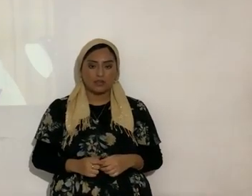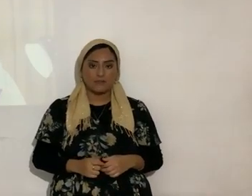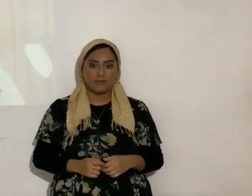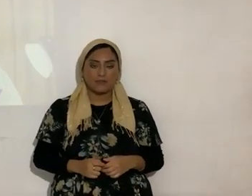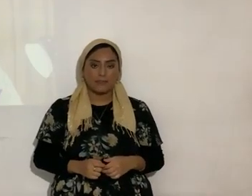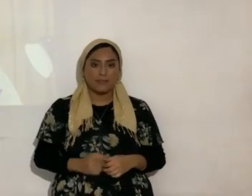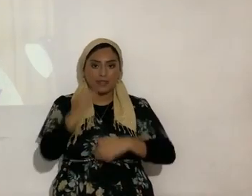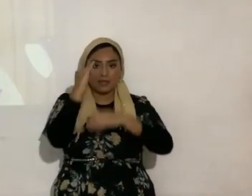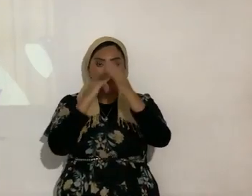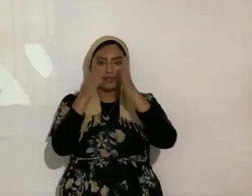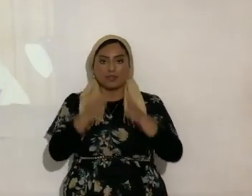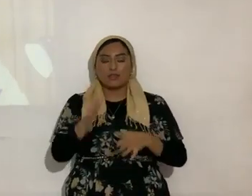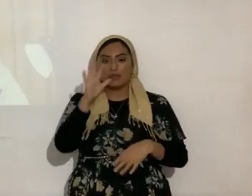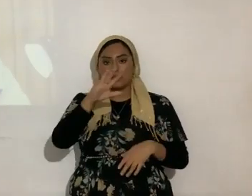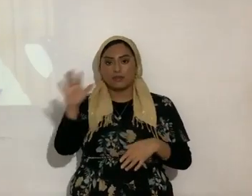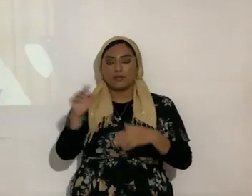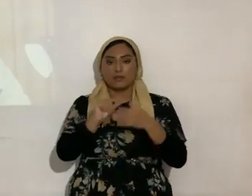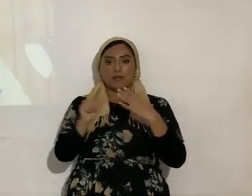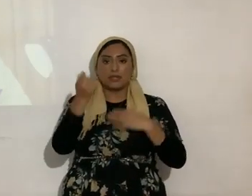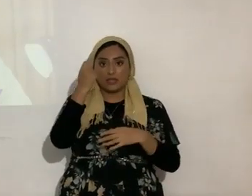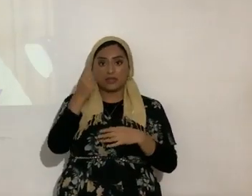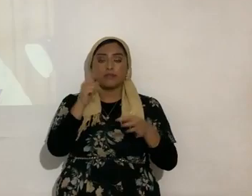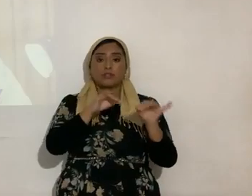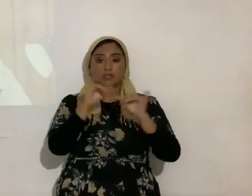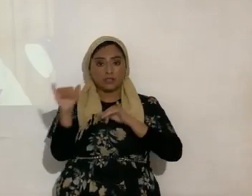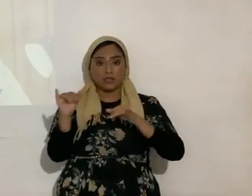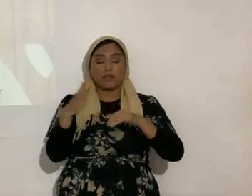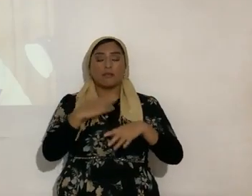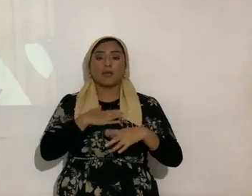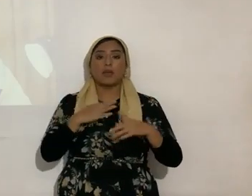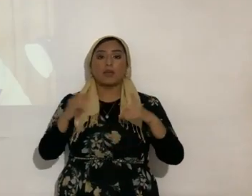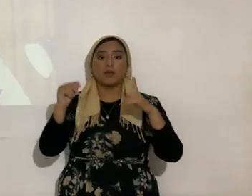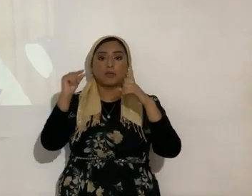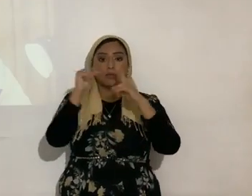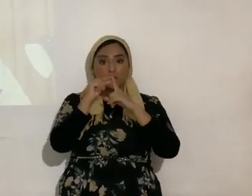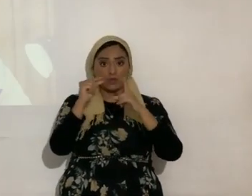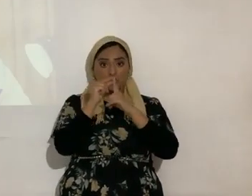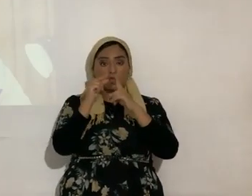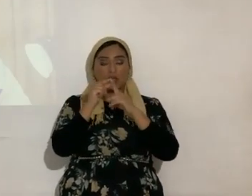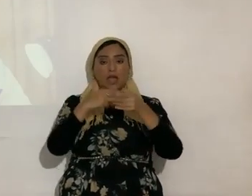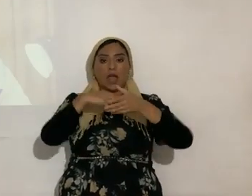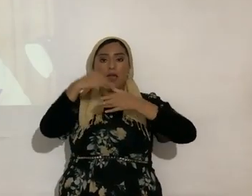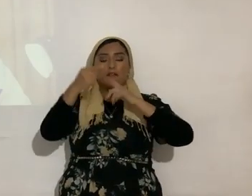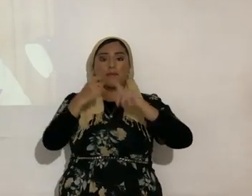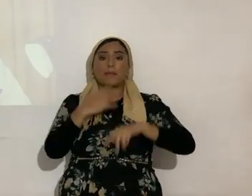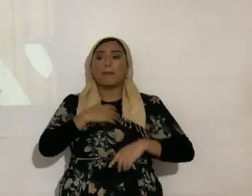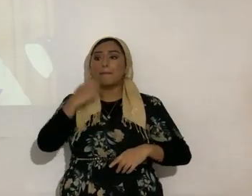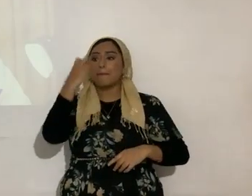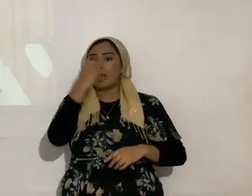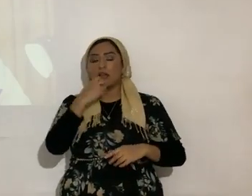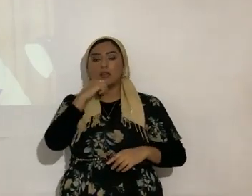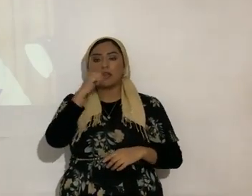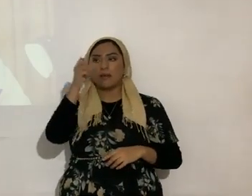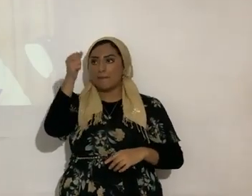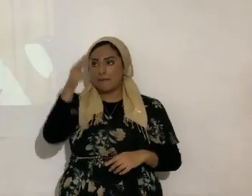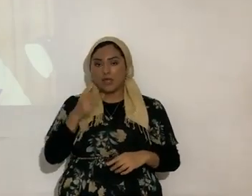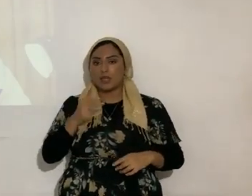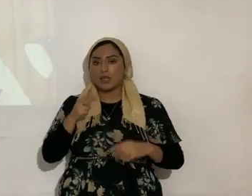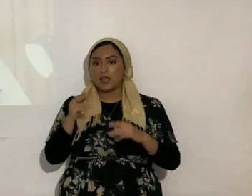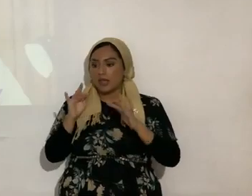Isaías 55 verso 11 así será así palabra que sale de mi boca no volverá a mí vacía sino que